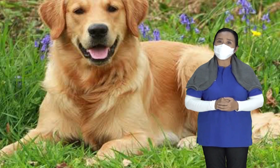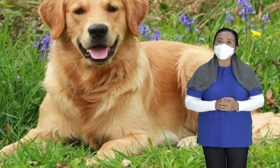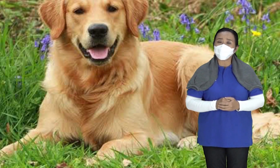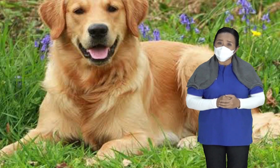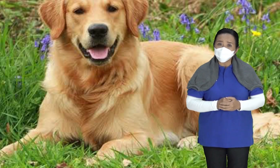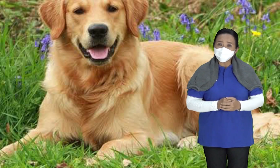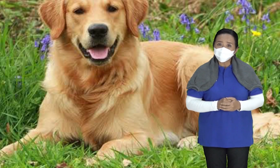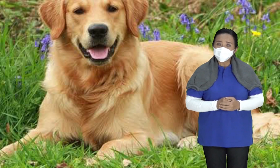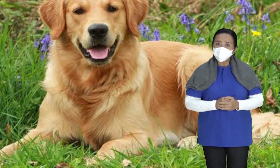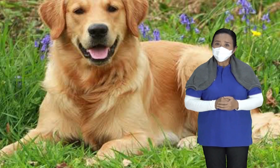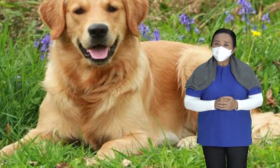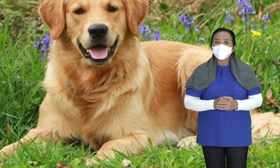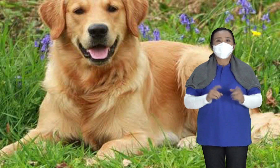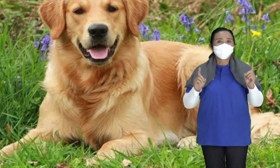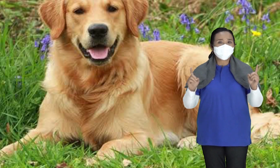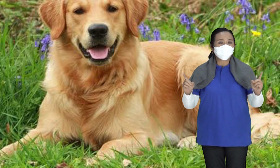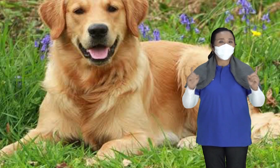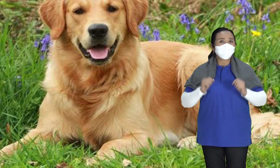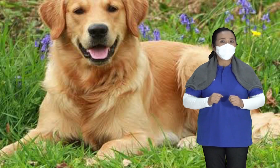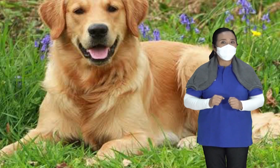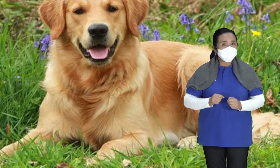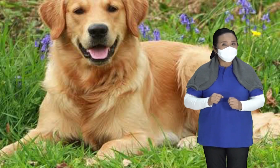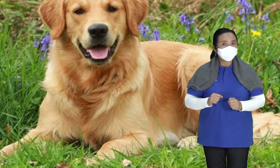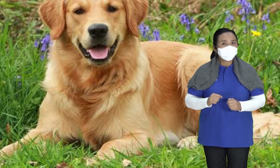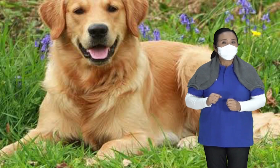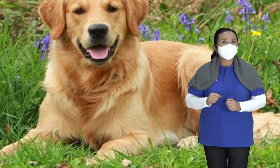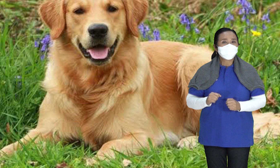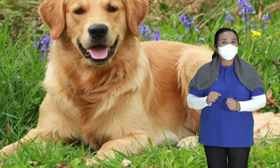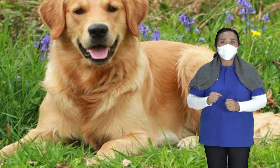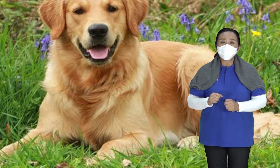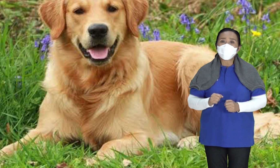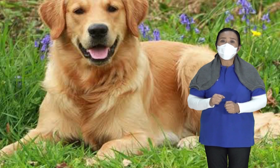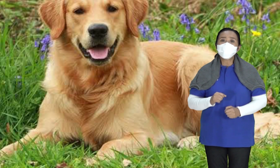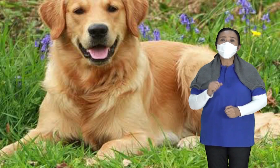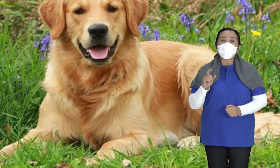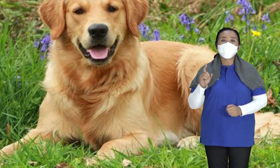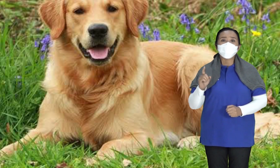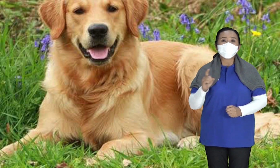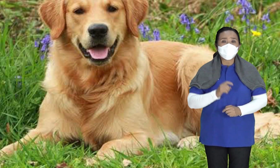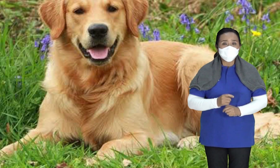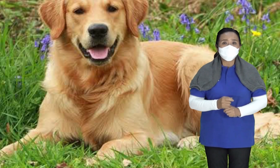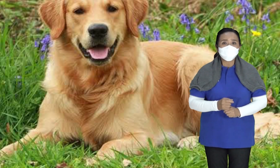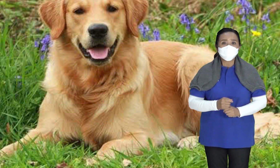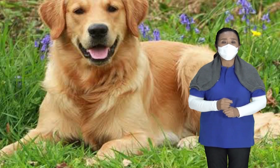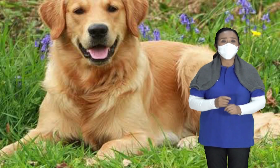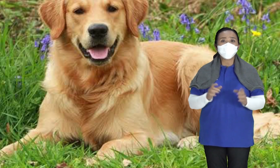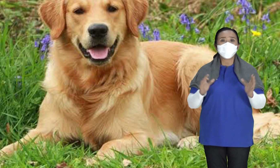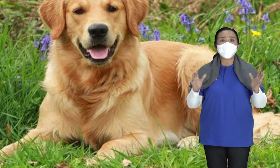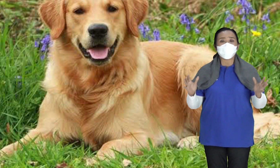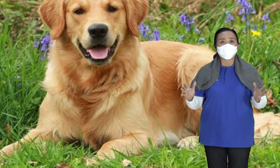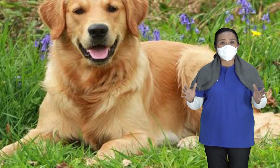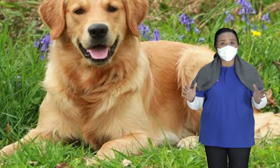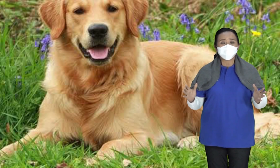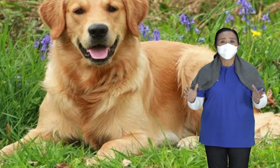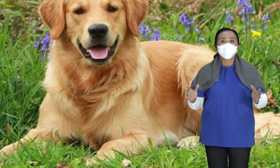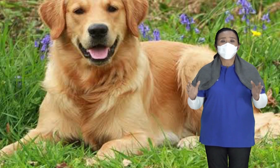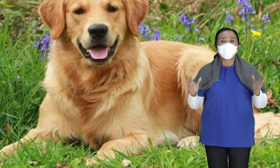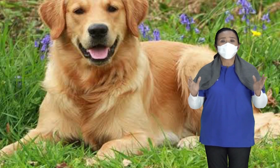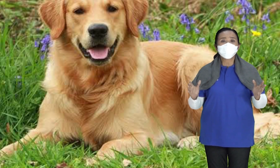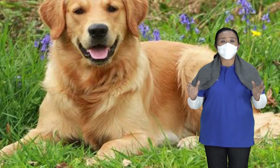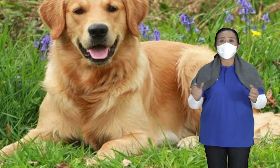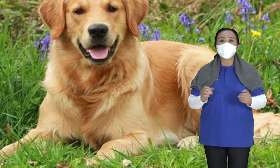tentang Hachiko? Hachiko adalah seekor anjing akita Yang dipelihara